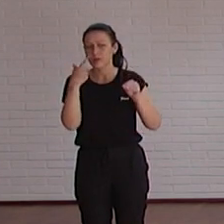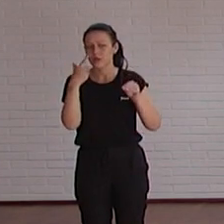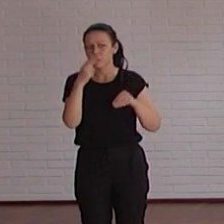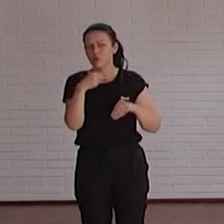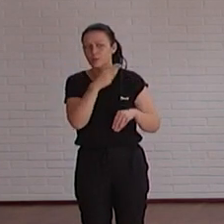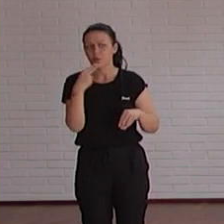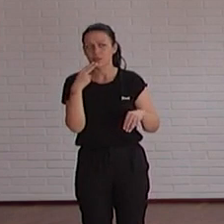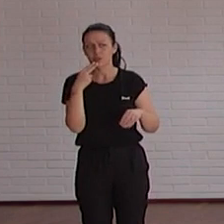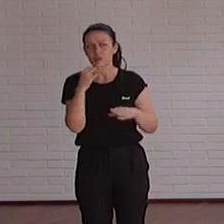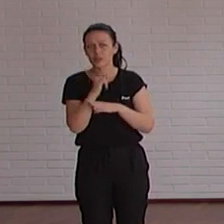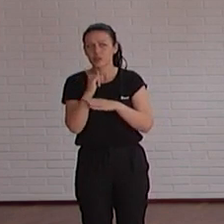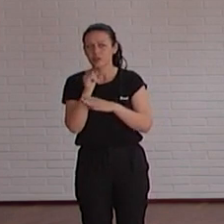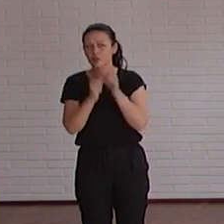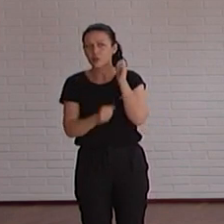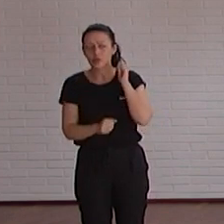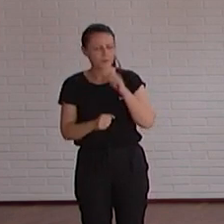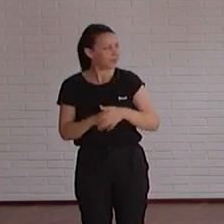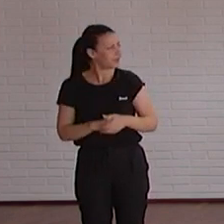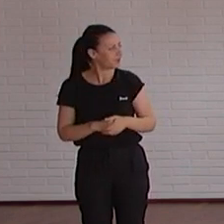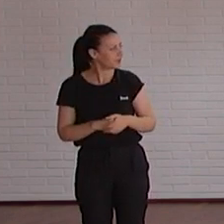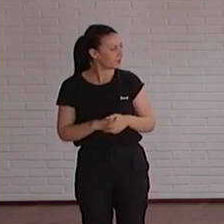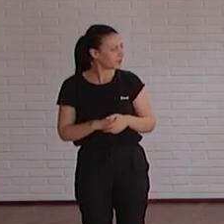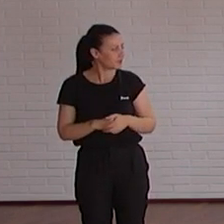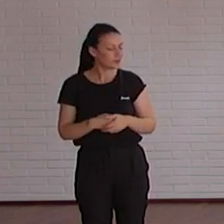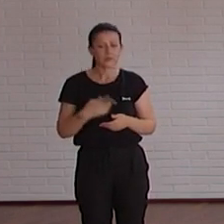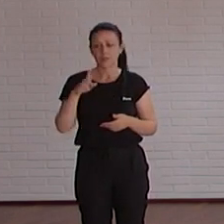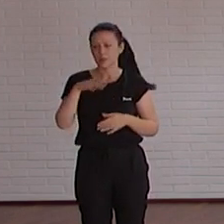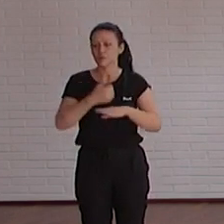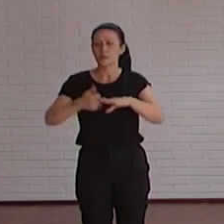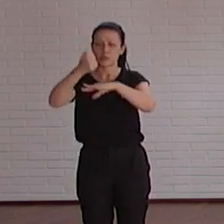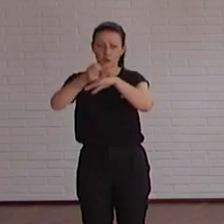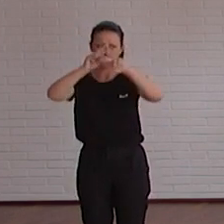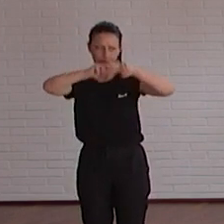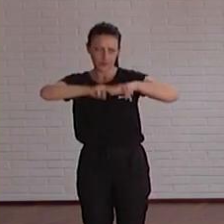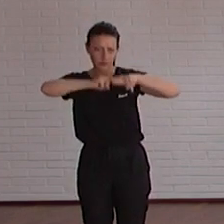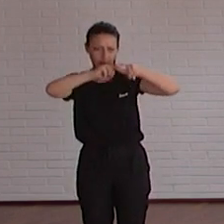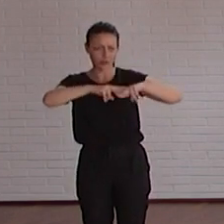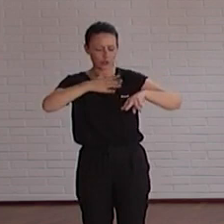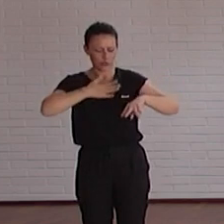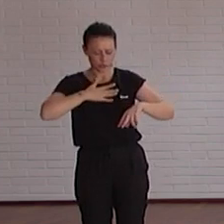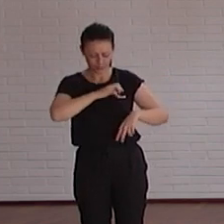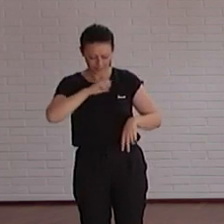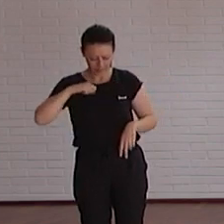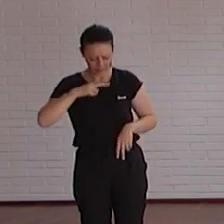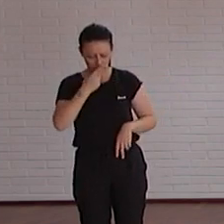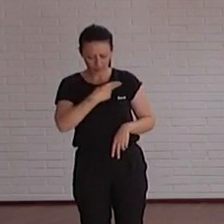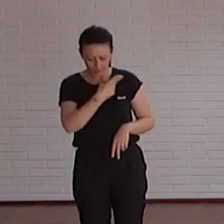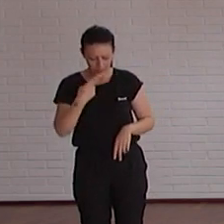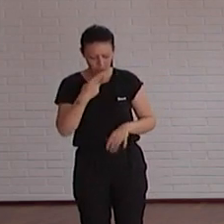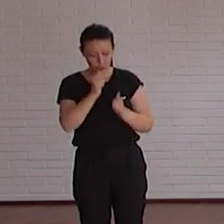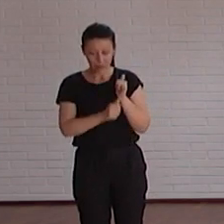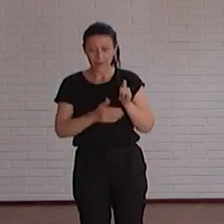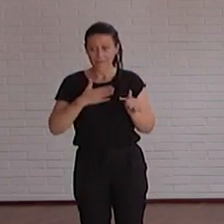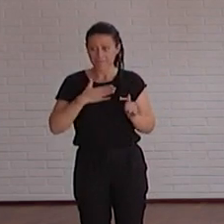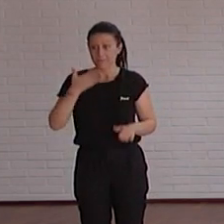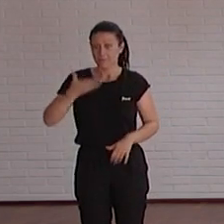compromiso tienes con la institución además de que te valoren tus superiores pero ver tú qué compromiso tienes eso me parece me parece